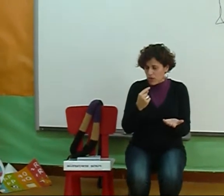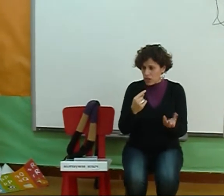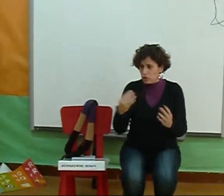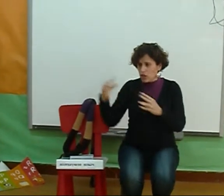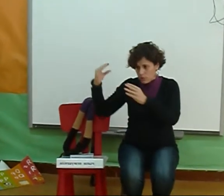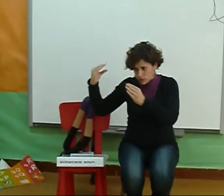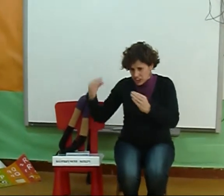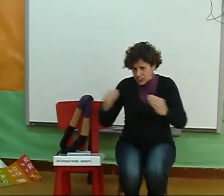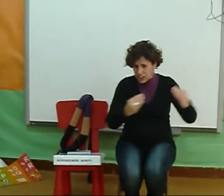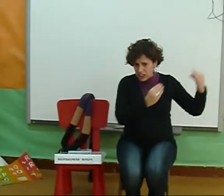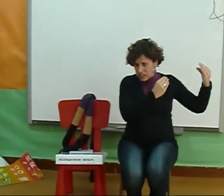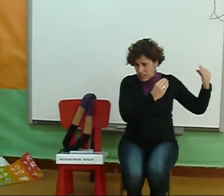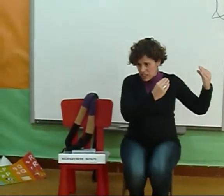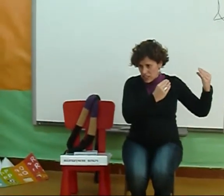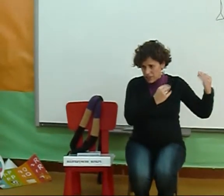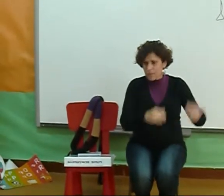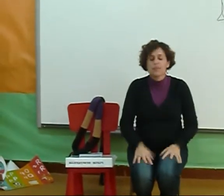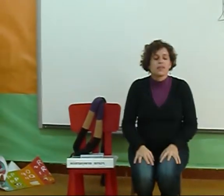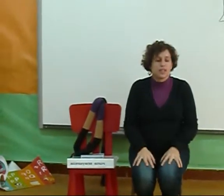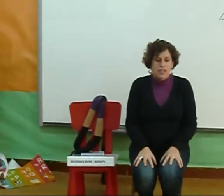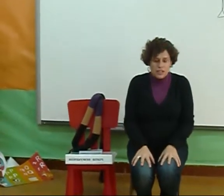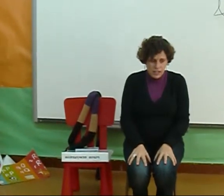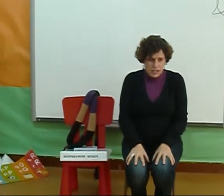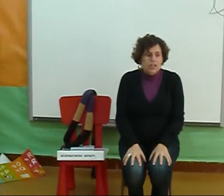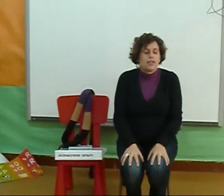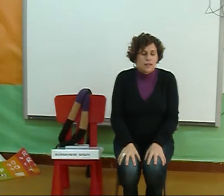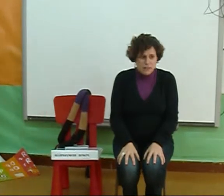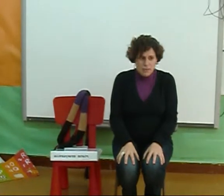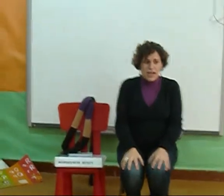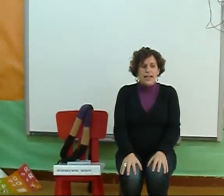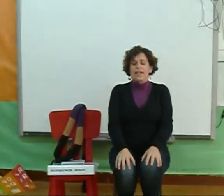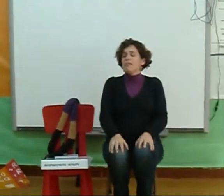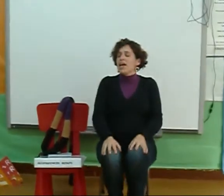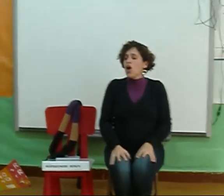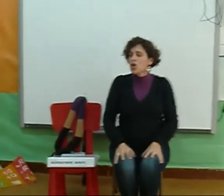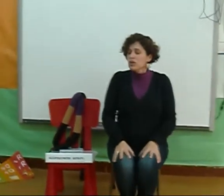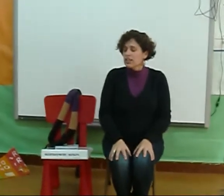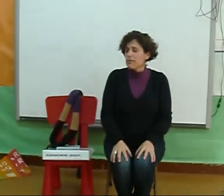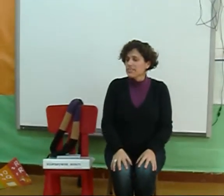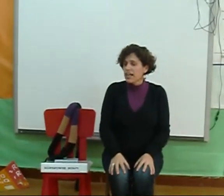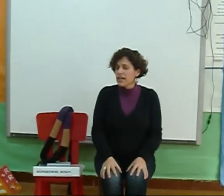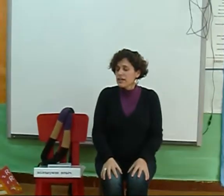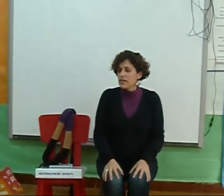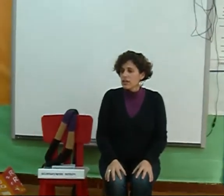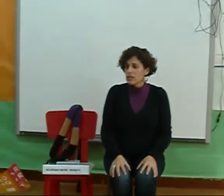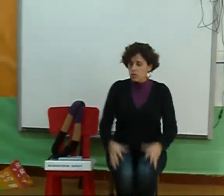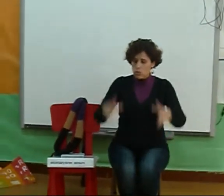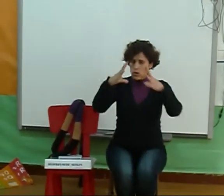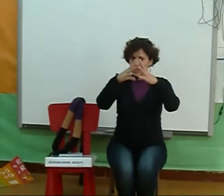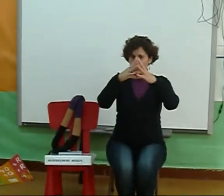dentro E que comemos así Sí? Sí Porque yo ya come mucho Vale E melón Sabe descale? Un que teña